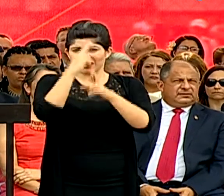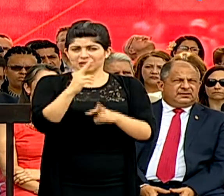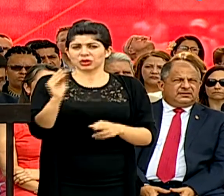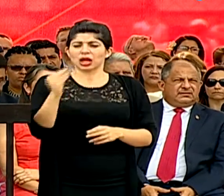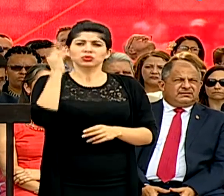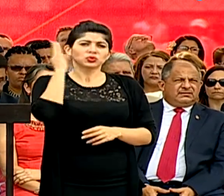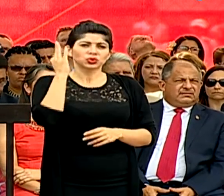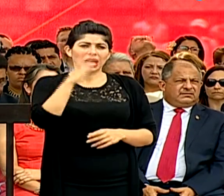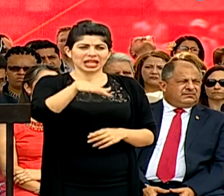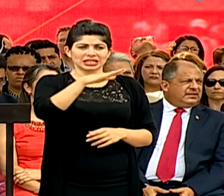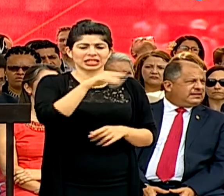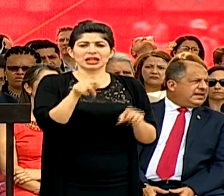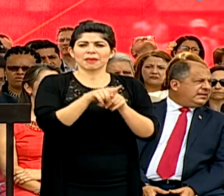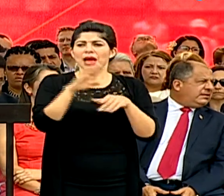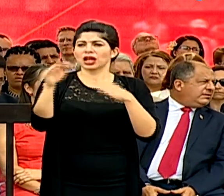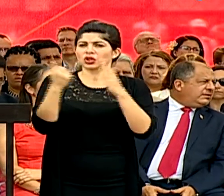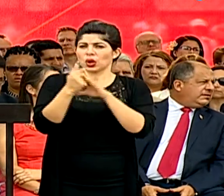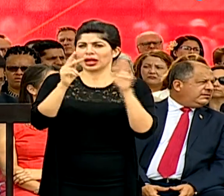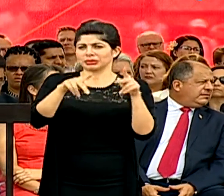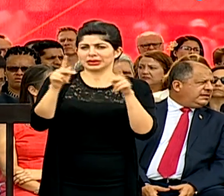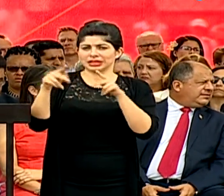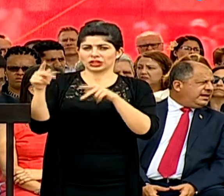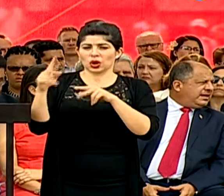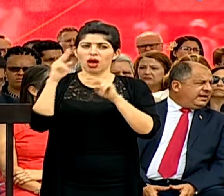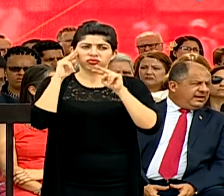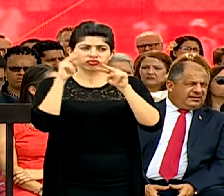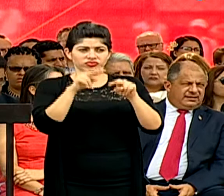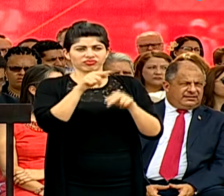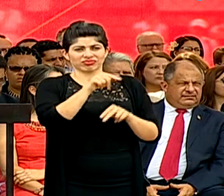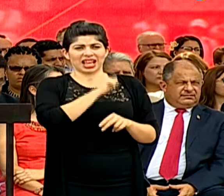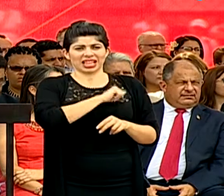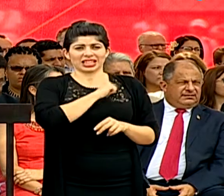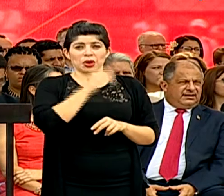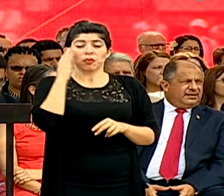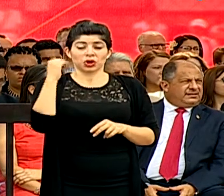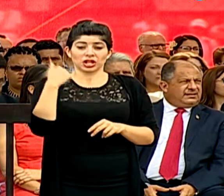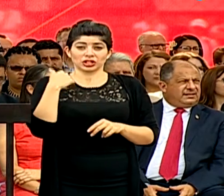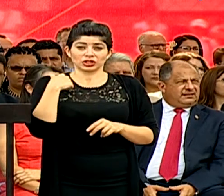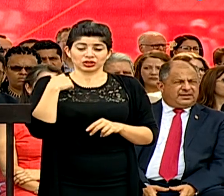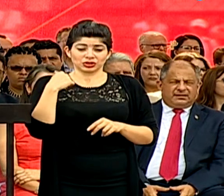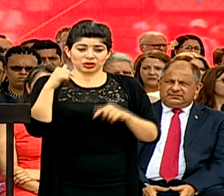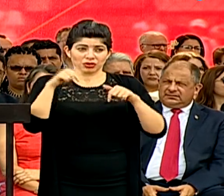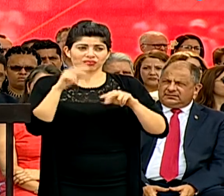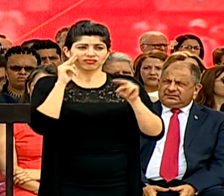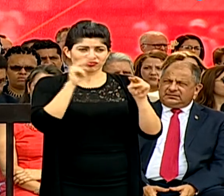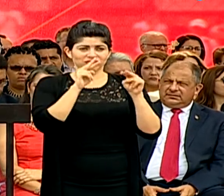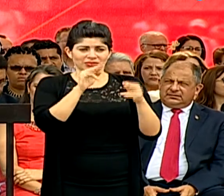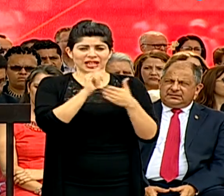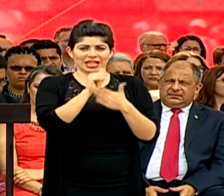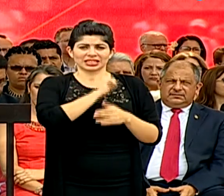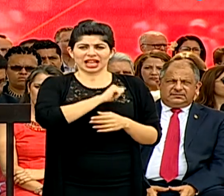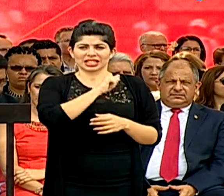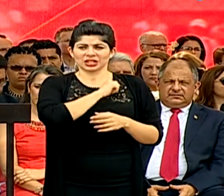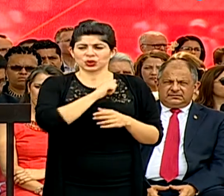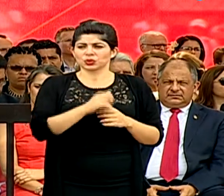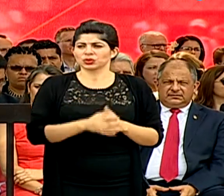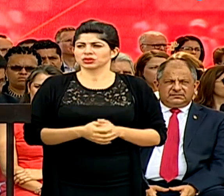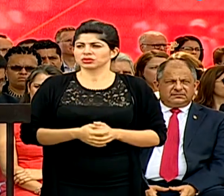muchachas y a todas las personas que presencian esas actitudes, porque yo he presenciado esas actitudes.